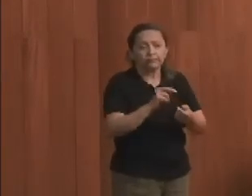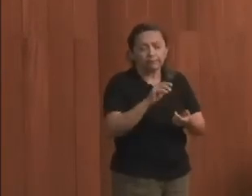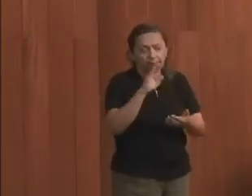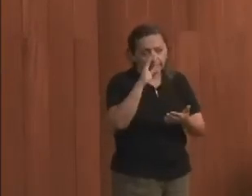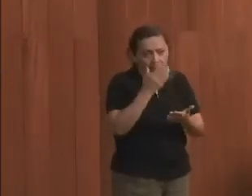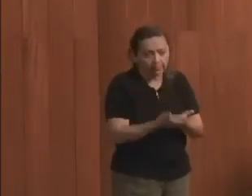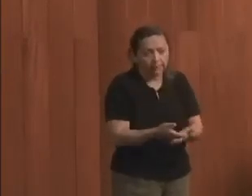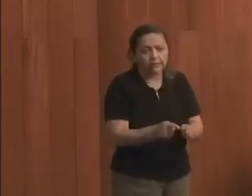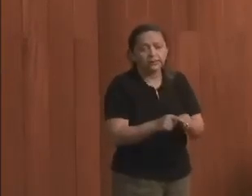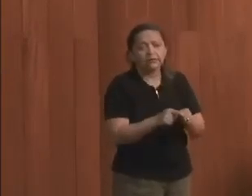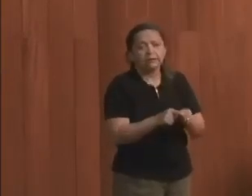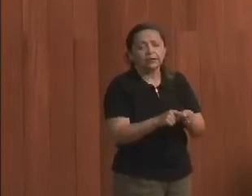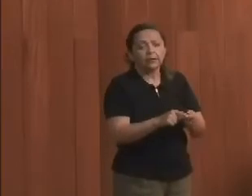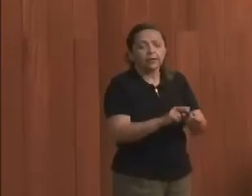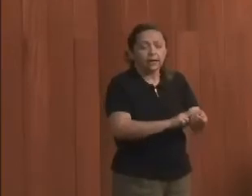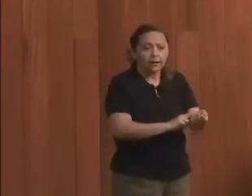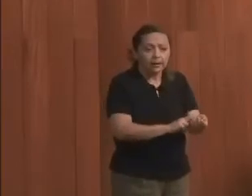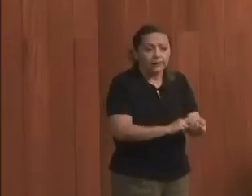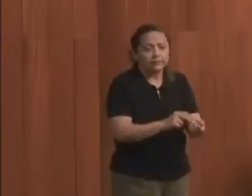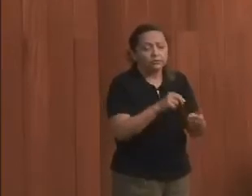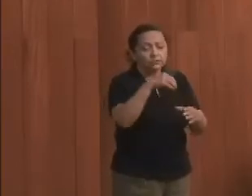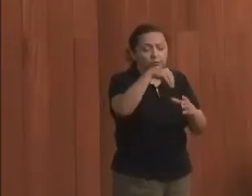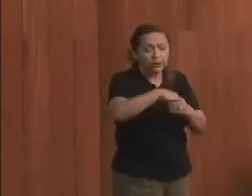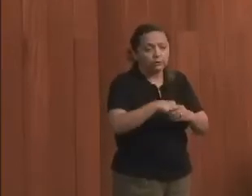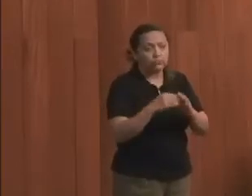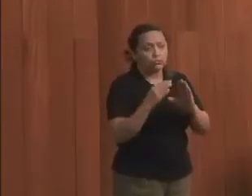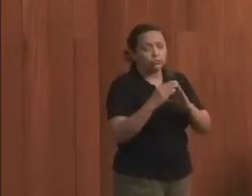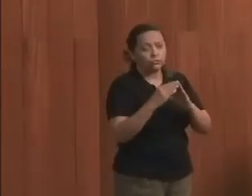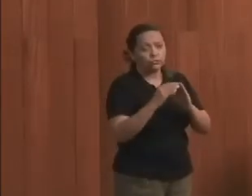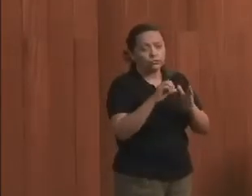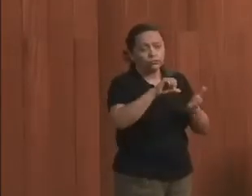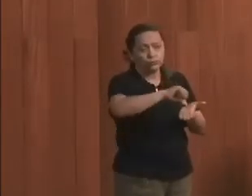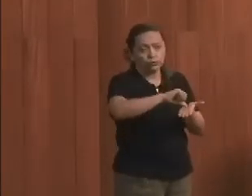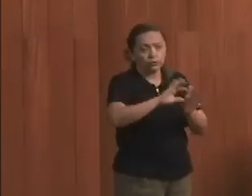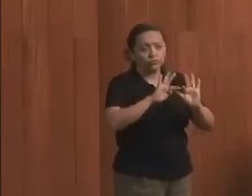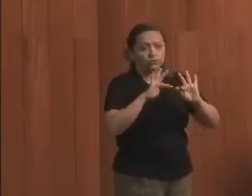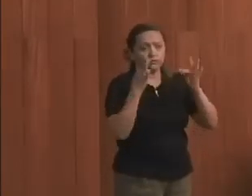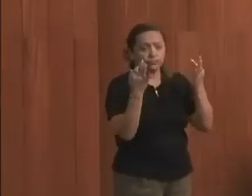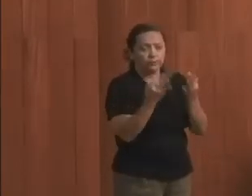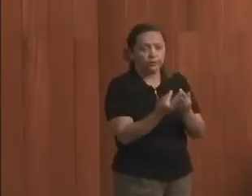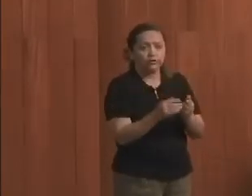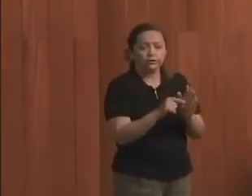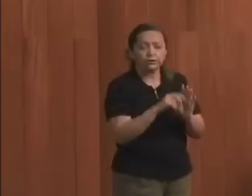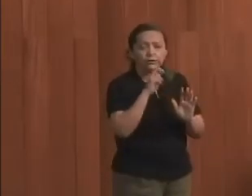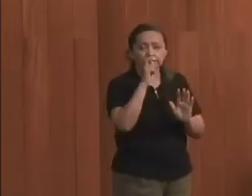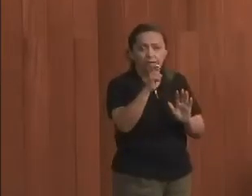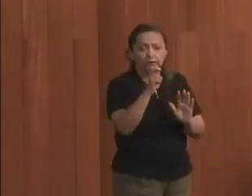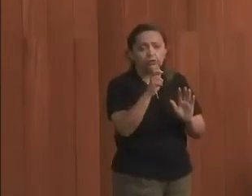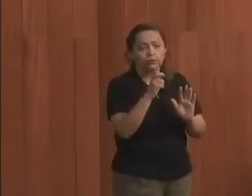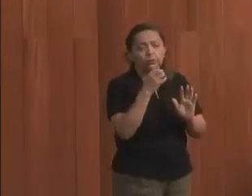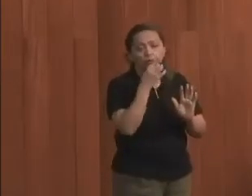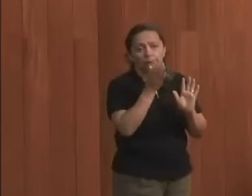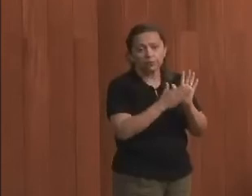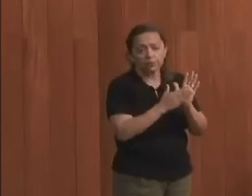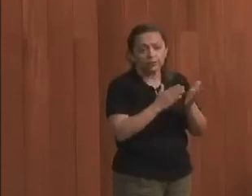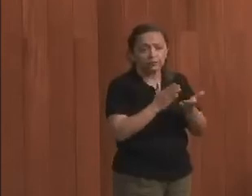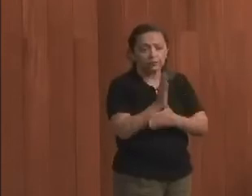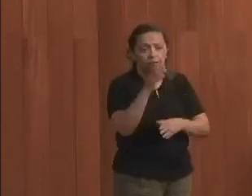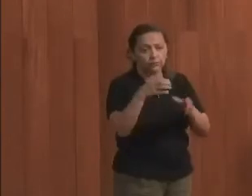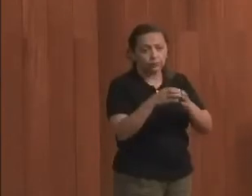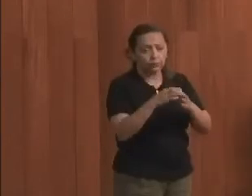sexual, identidade de gênero, no seu próprio núcleo familiar. Então, essas são as cinco propostas aprovadas no nosso grupo.